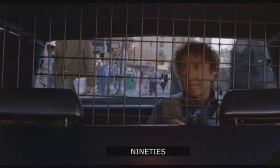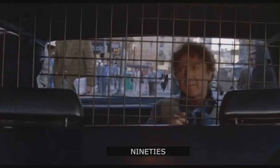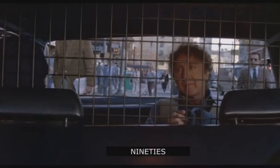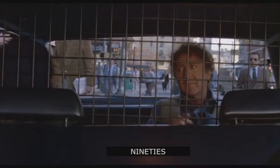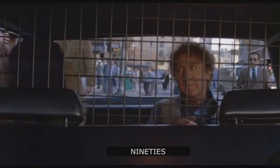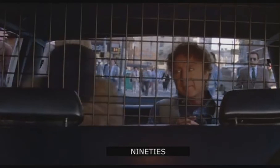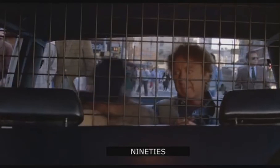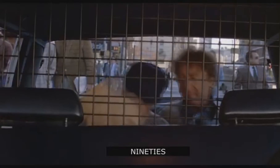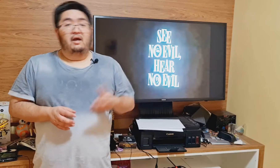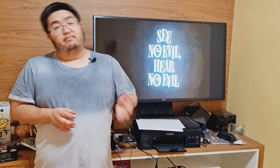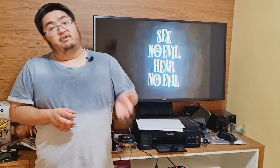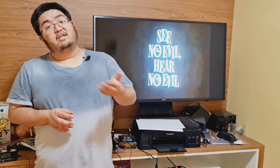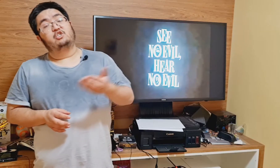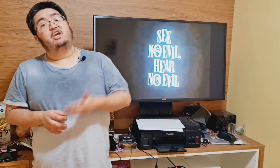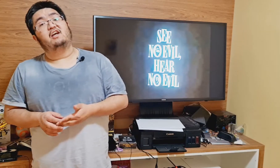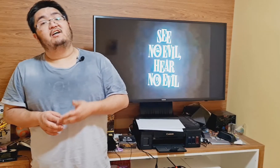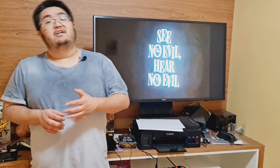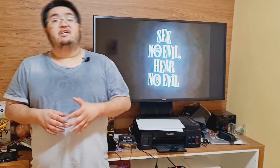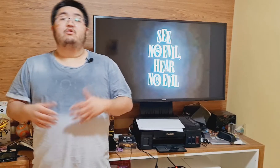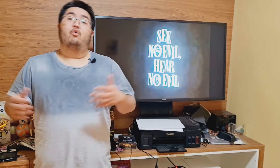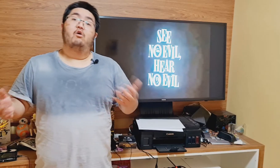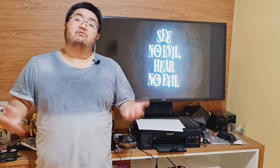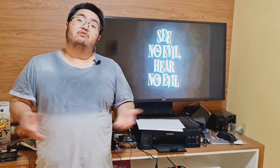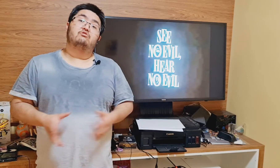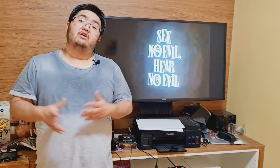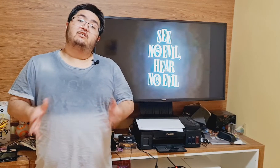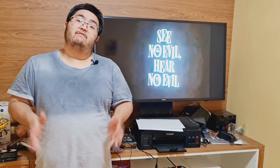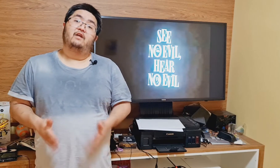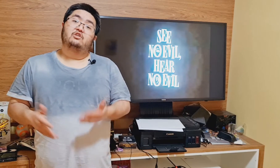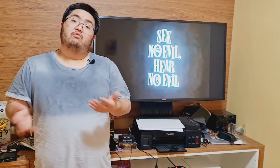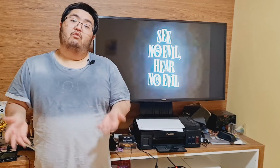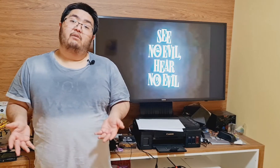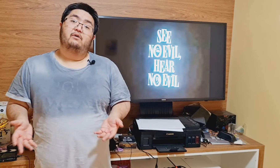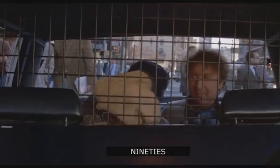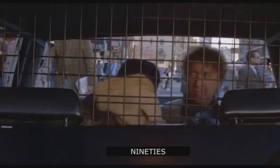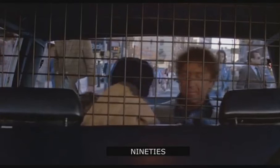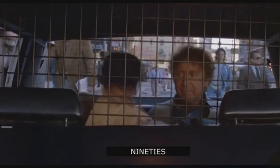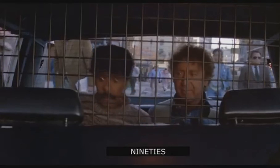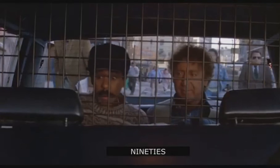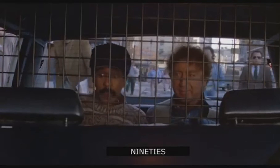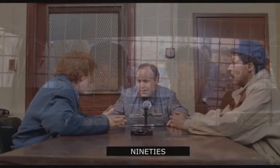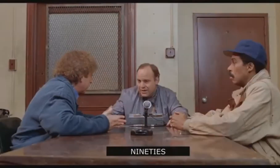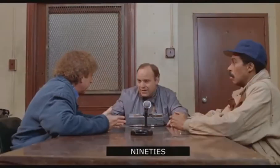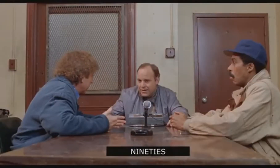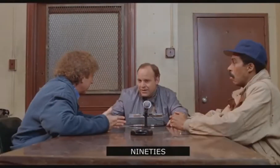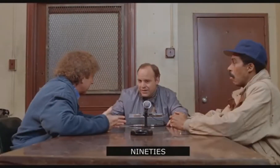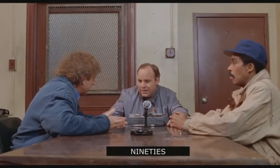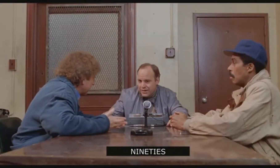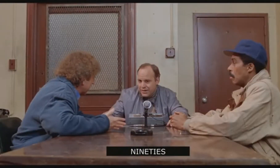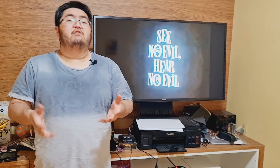próximos. A polícia chega, encontra os dois em frente a um corpo e uma arma na qual eles ficaram tateando,